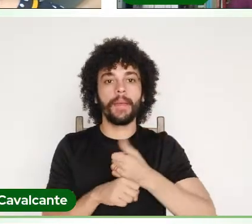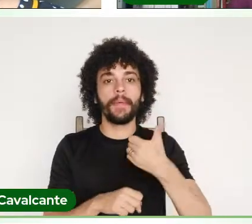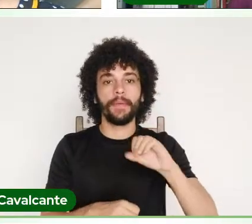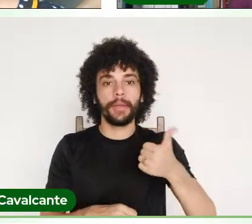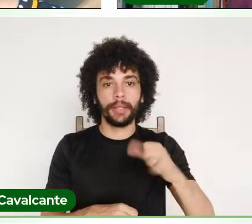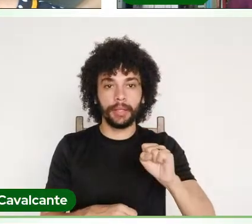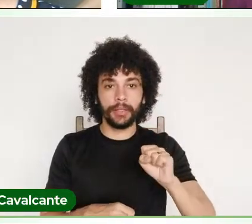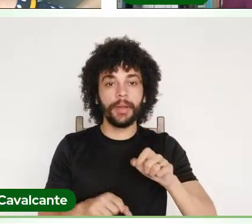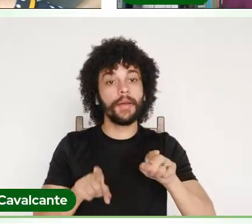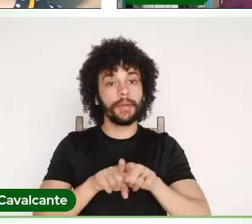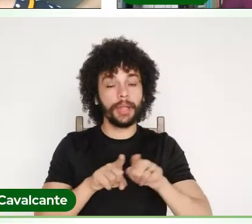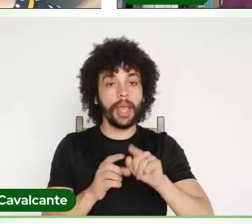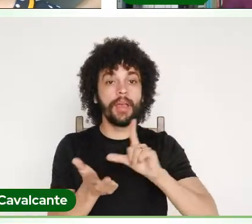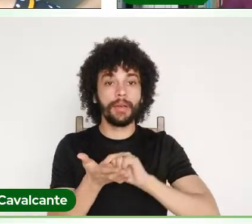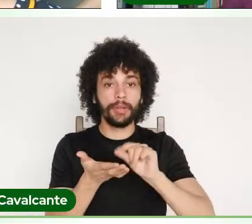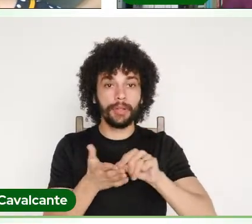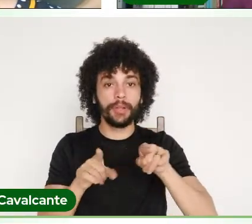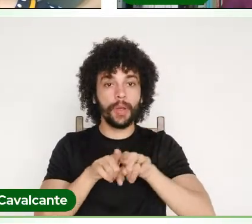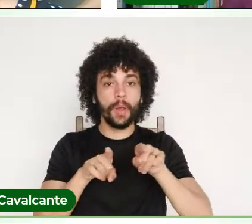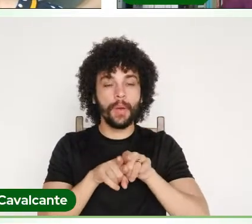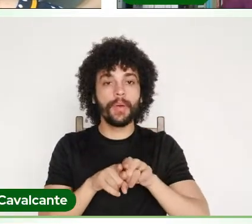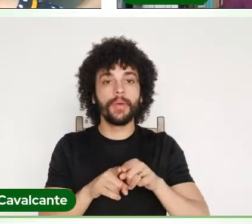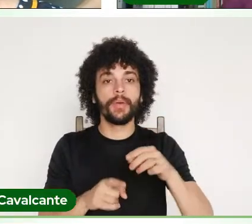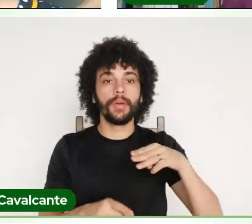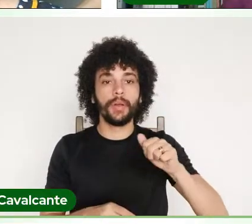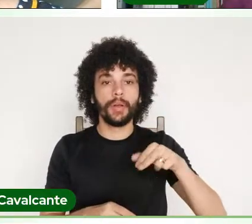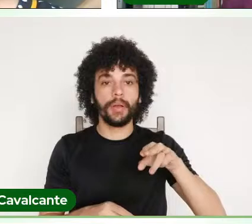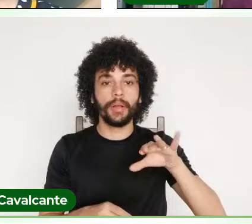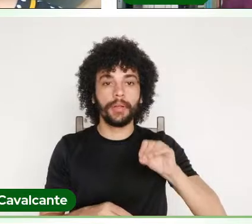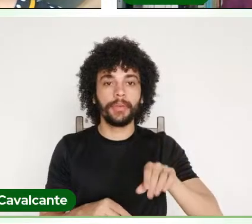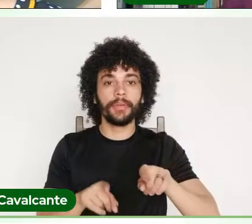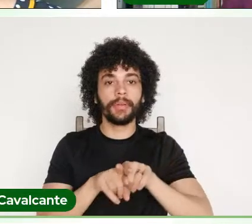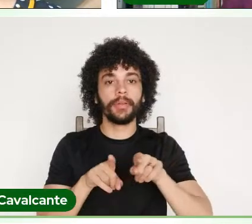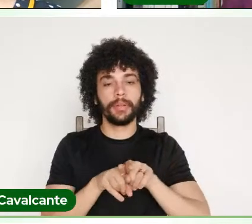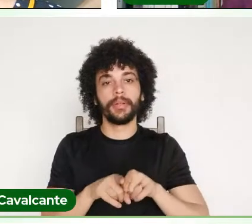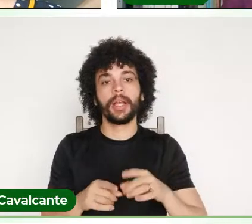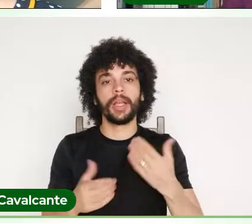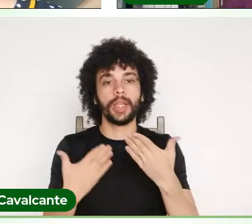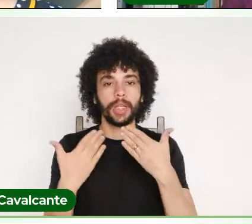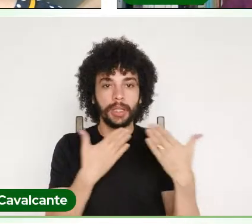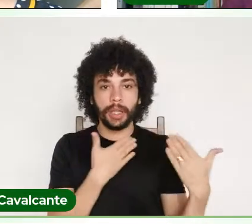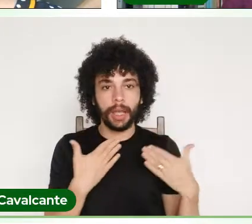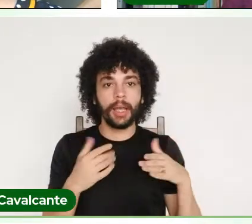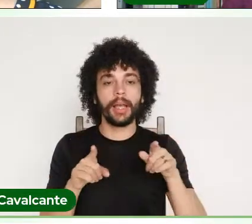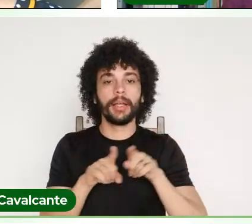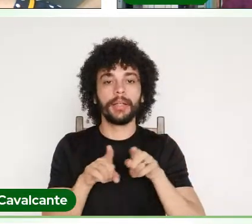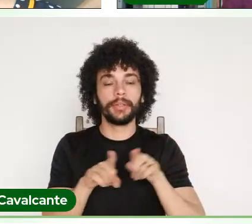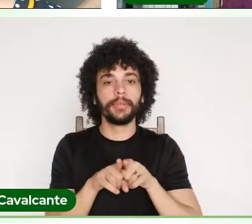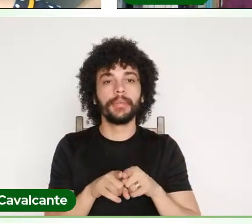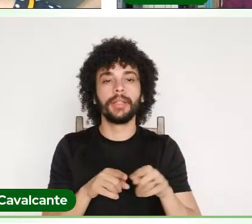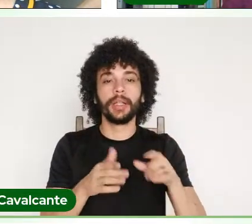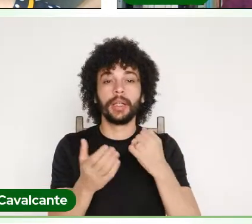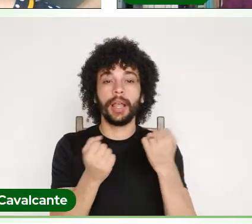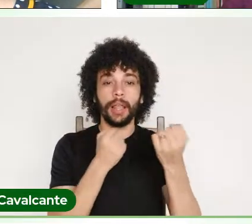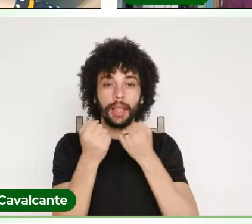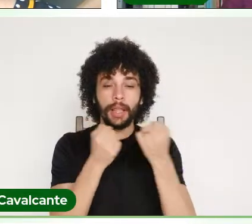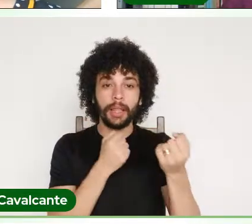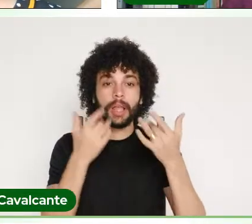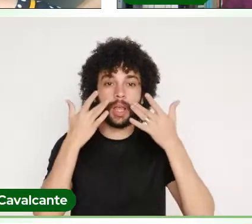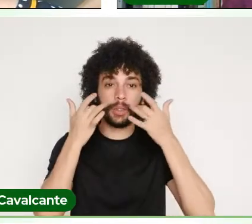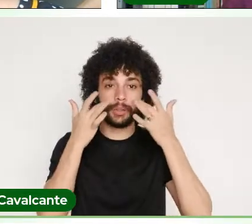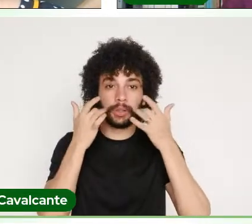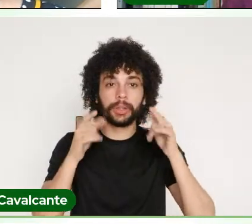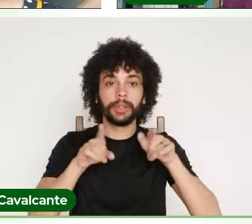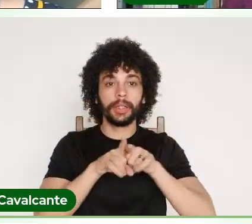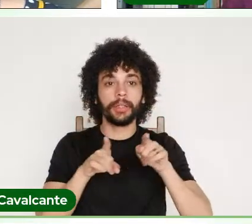eu tenho um artigo sobre a bubônica, um livro chamado Diálogos, que é analisando uma peça de teatro que fala